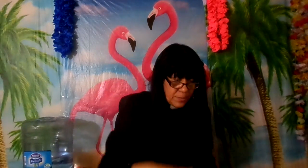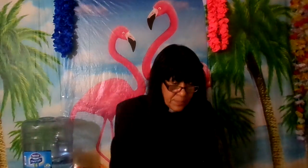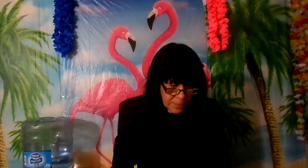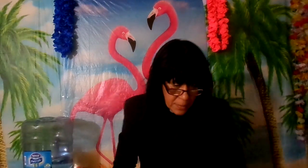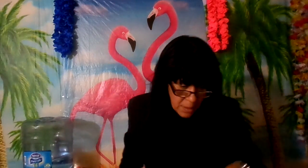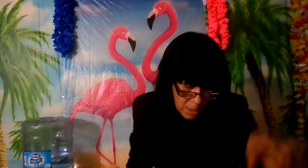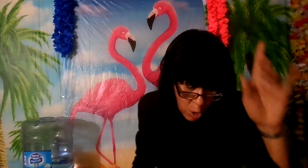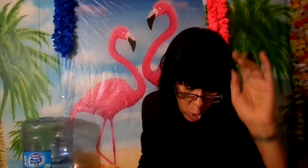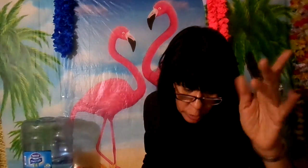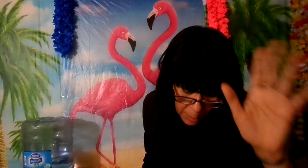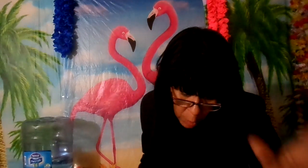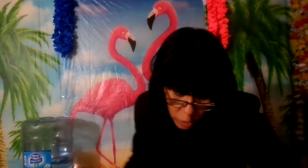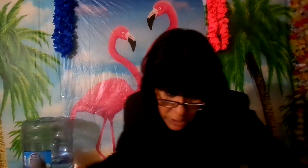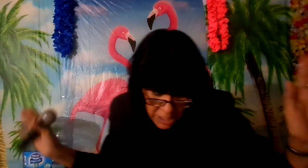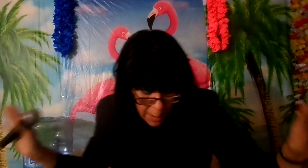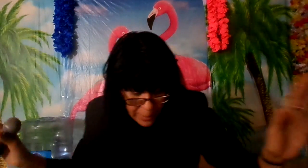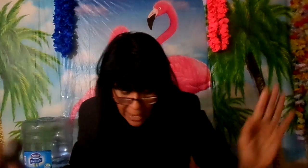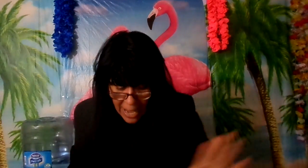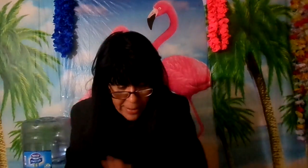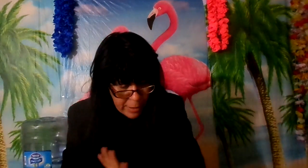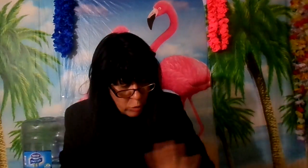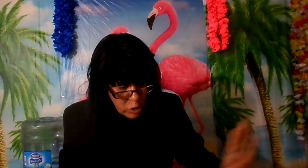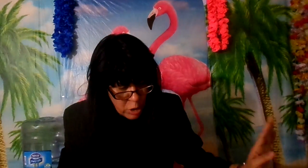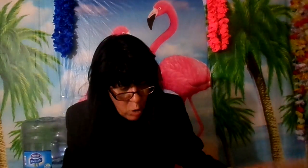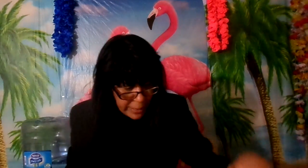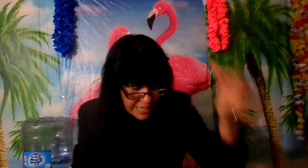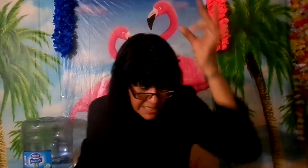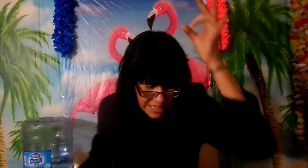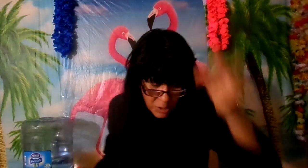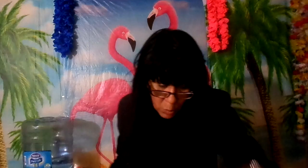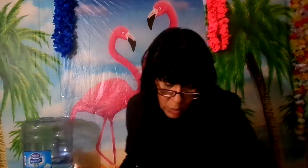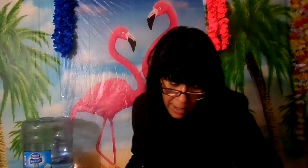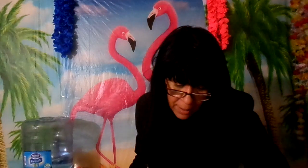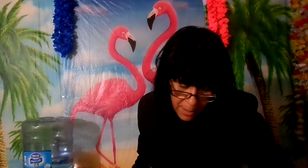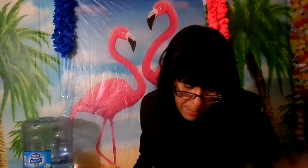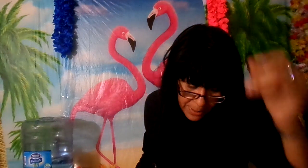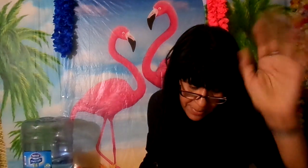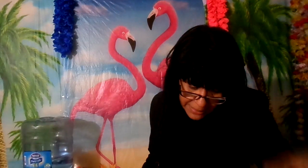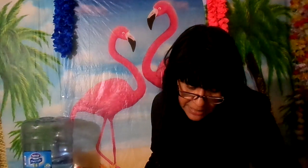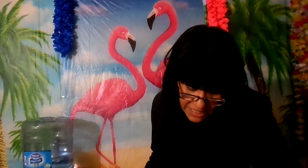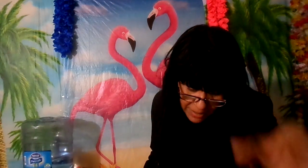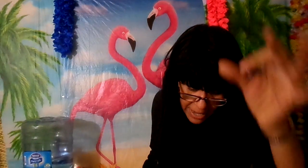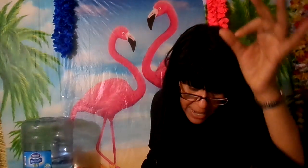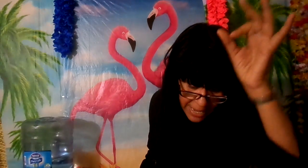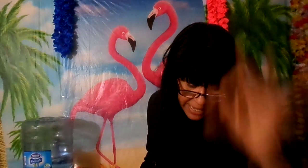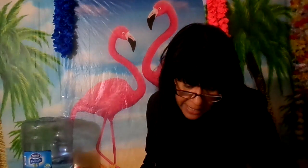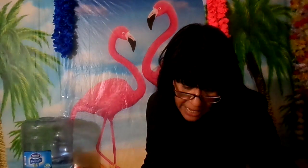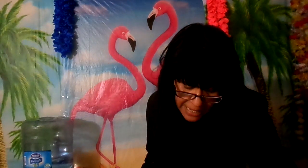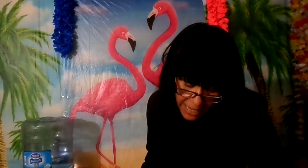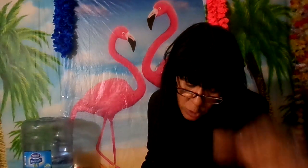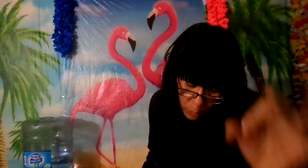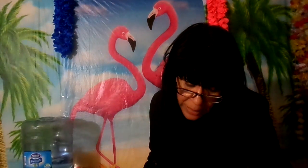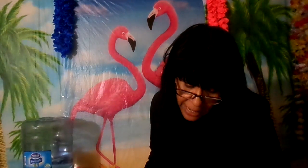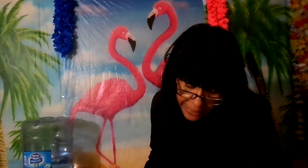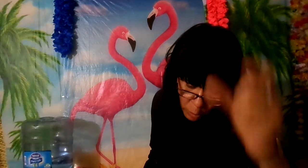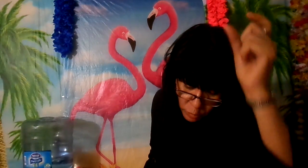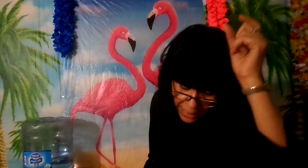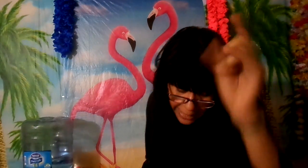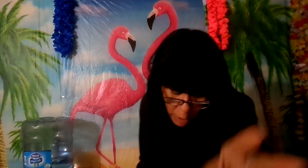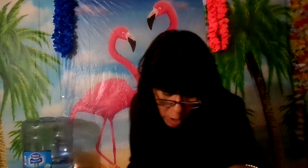los demonios siempre han reconocido que esa es su morada permanente se ve en él la súplica que una legión